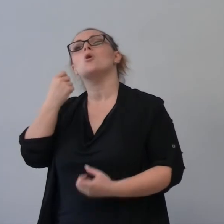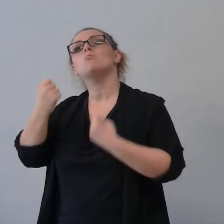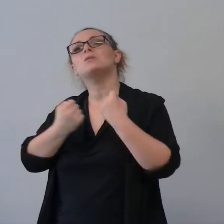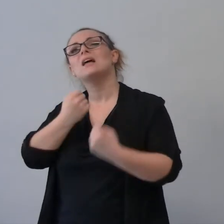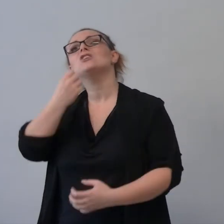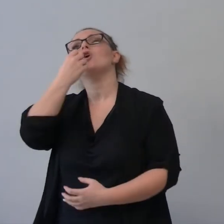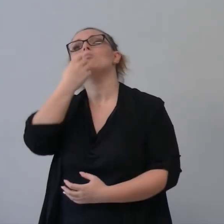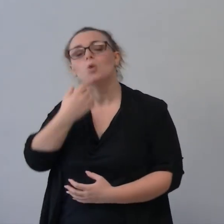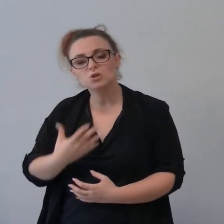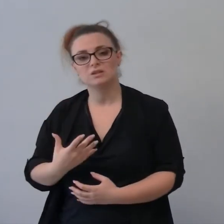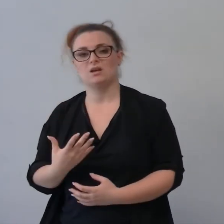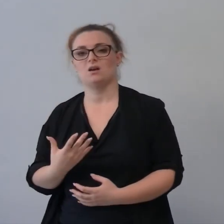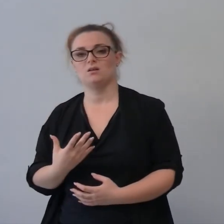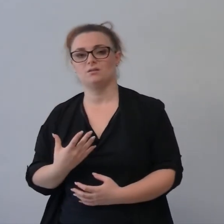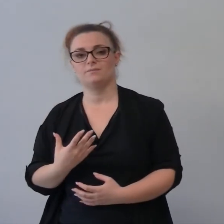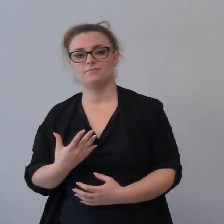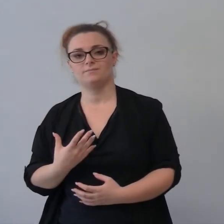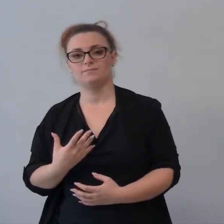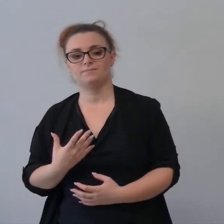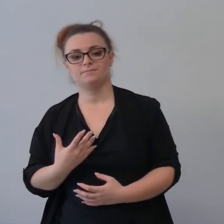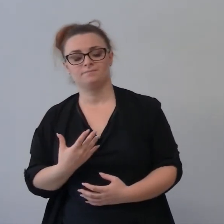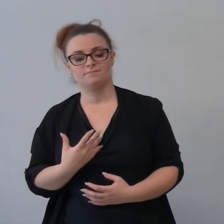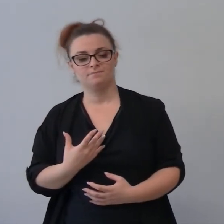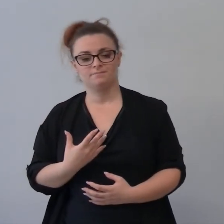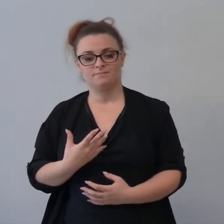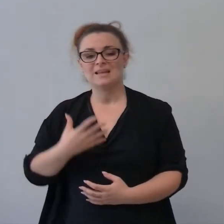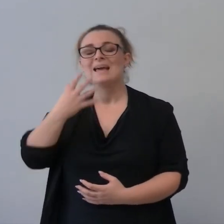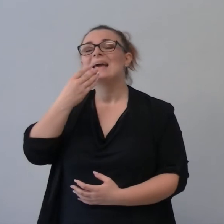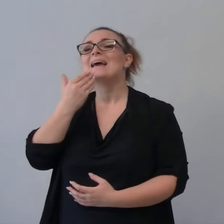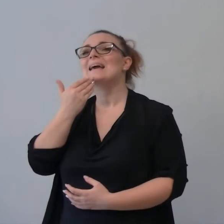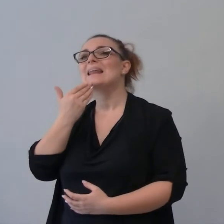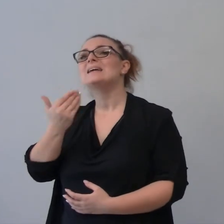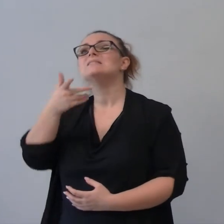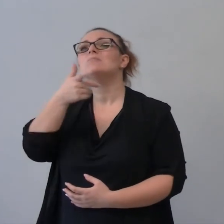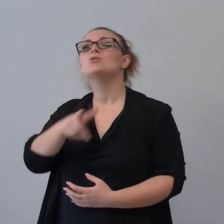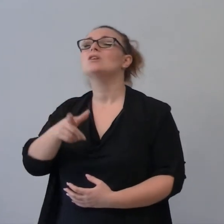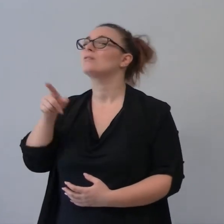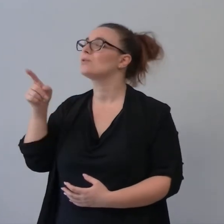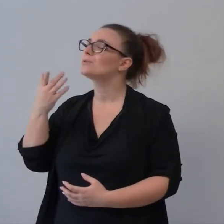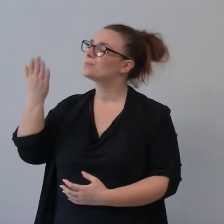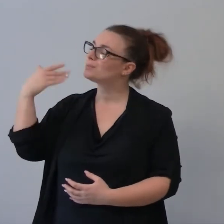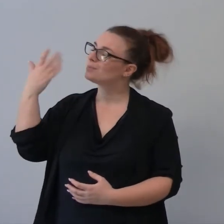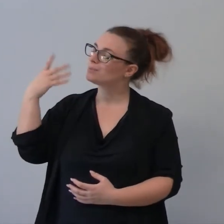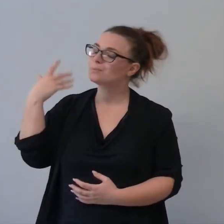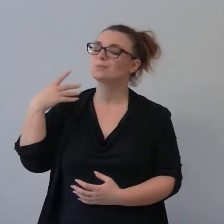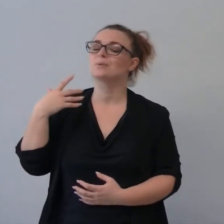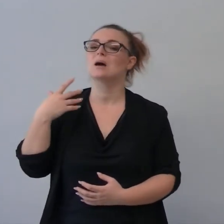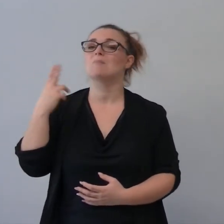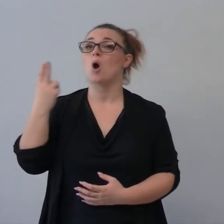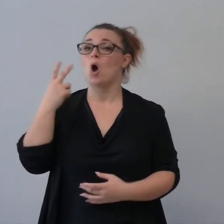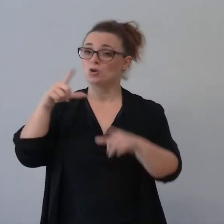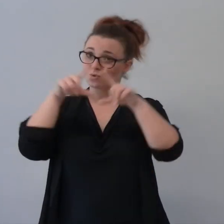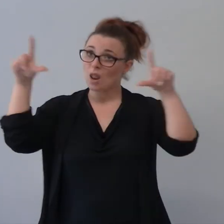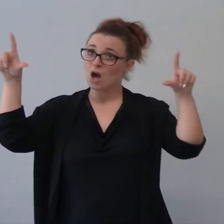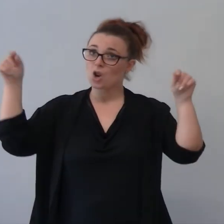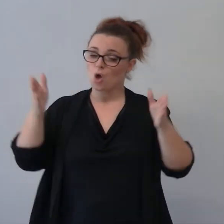Aiutaci in questo e ti ringraziamo perché nel sacrificio di Gesù hai mostrato appieno la